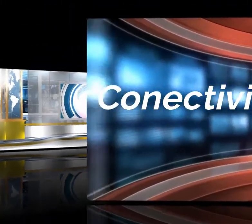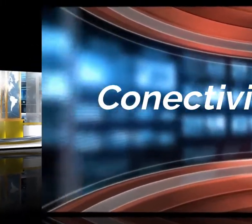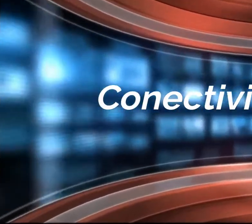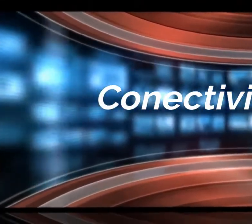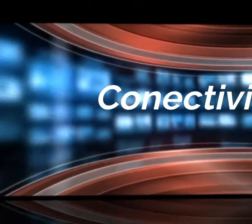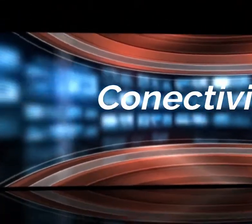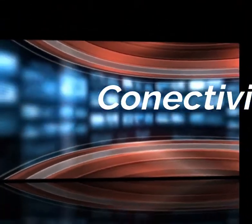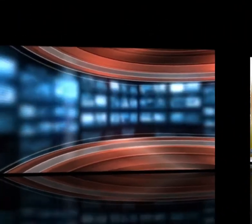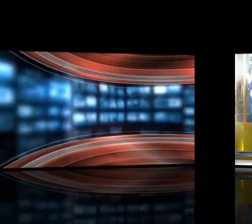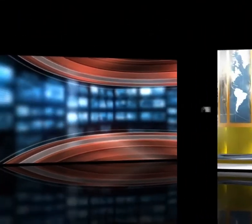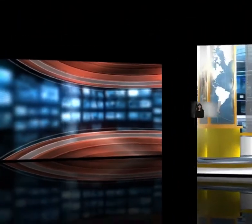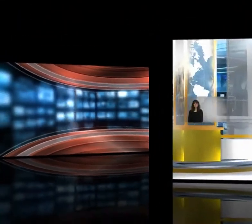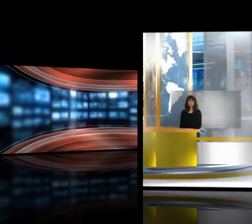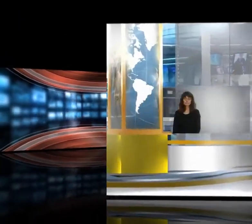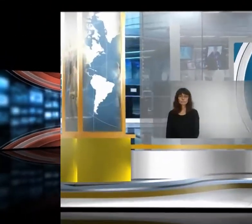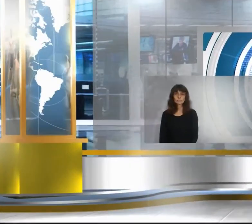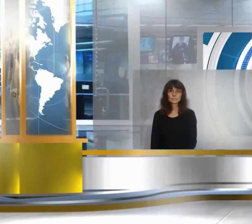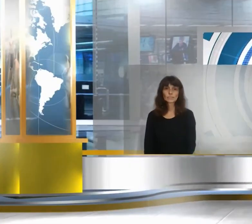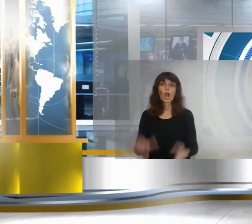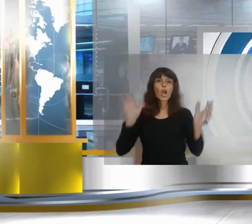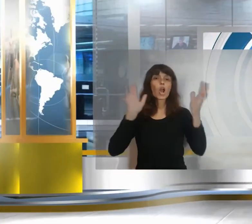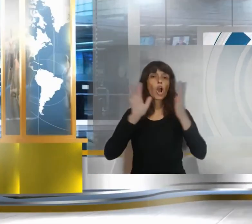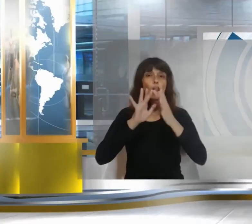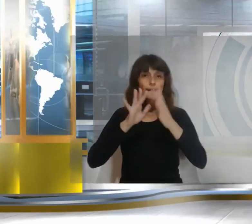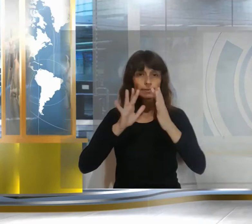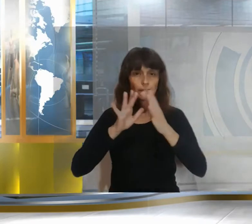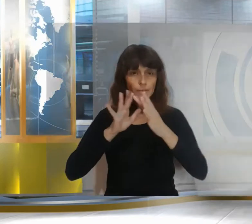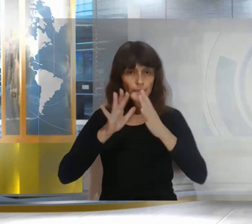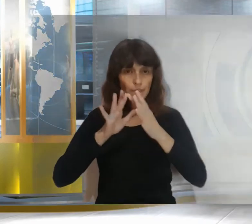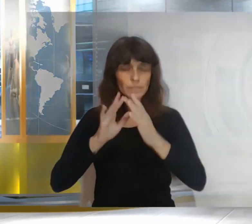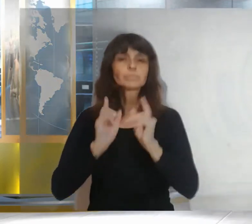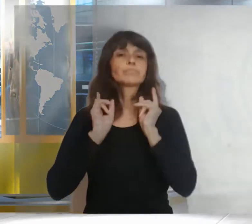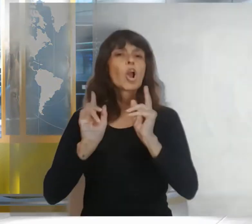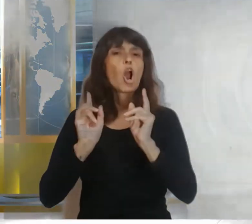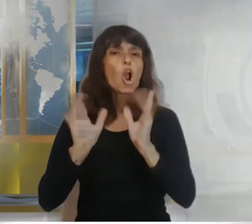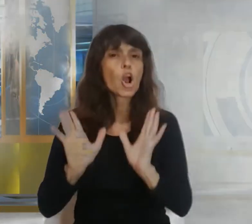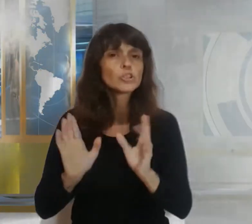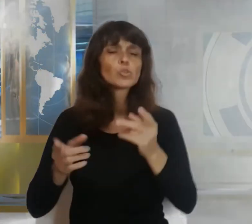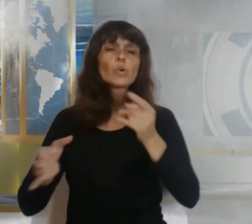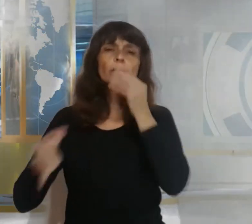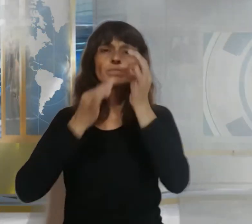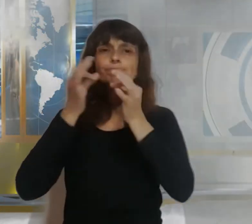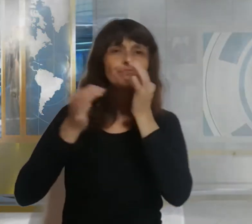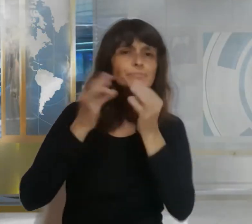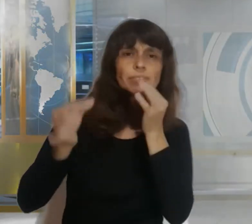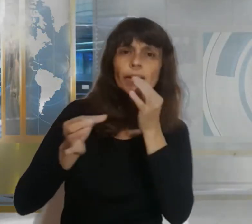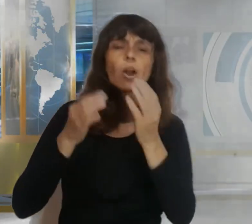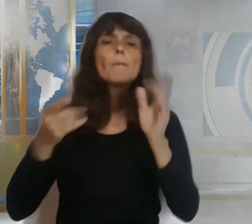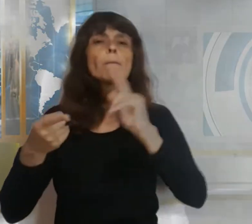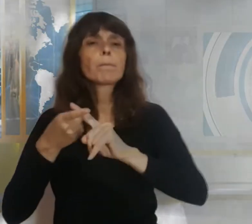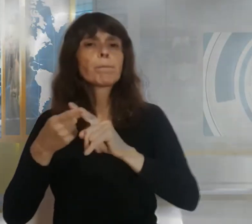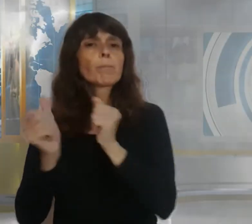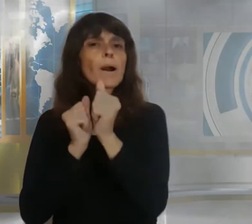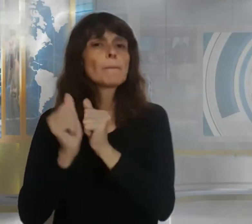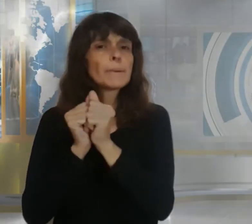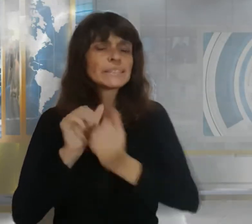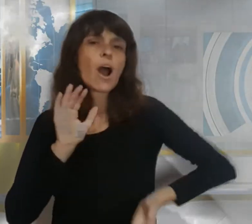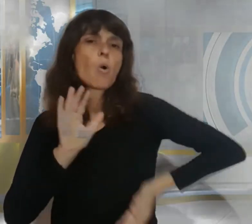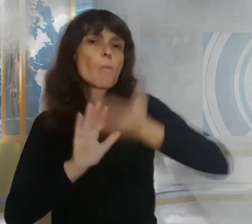Conectividad Mientras continúan las discusiones con las telefónicas por el aumento del servicio de telecomunicaciones que desde